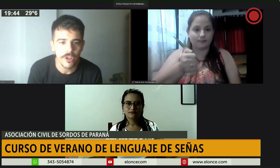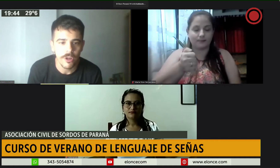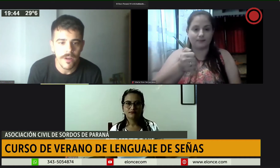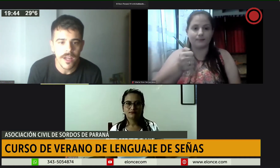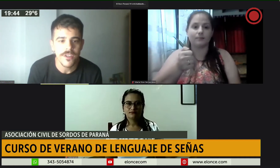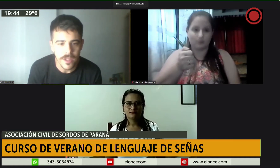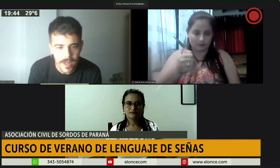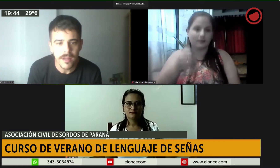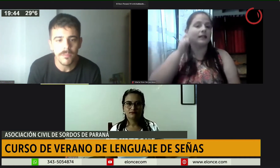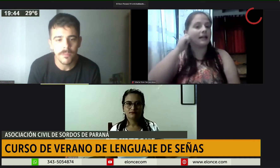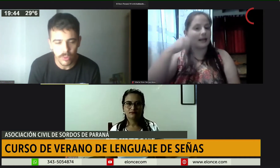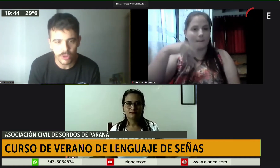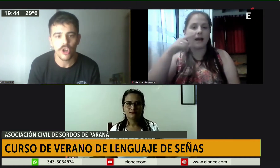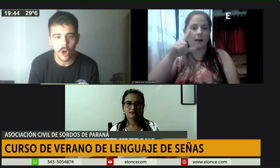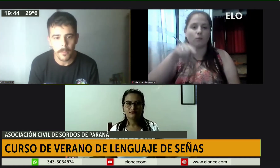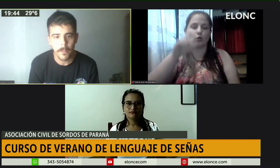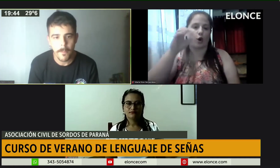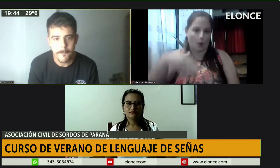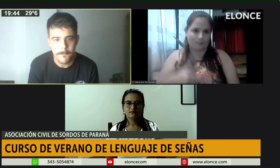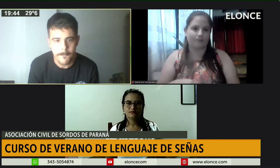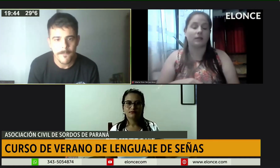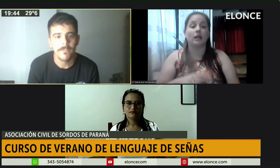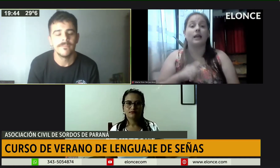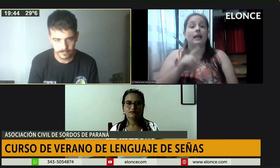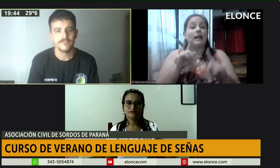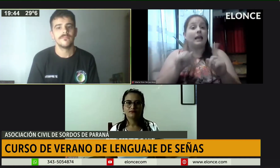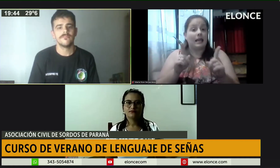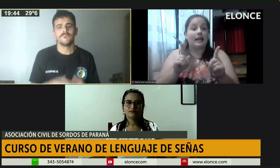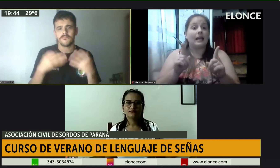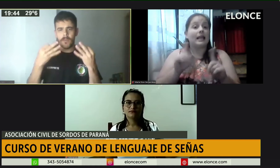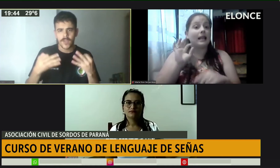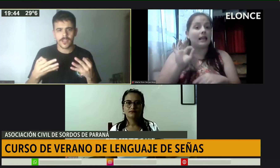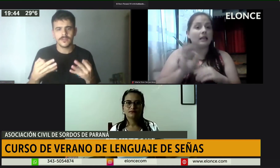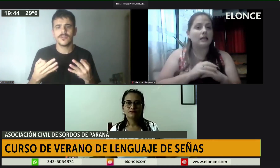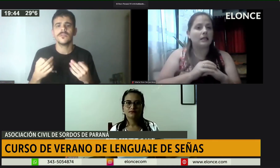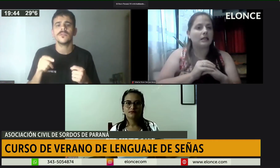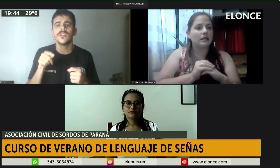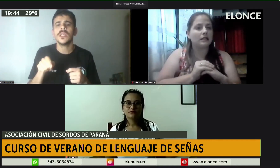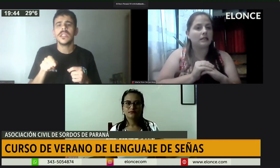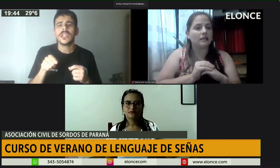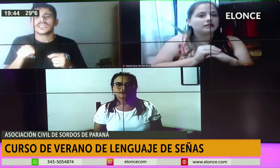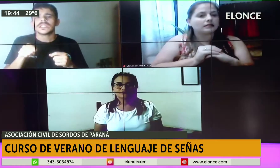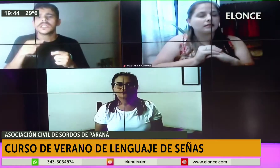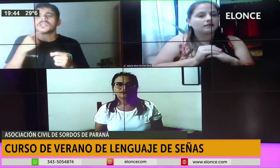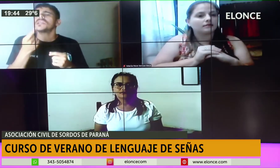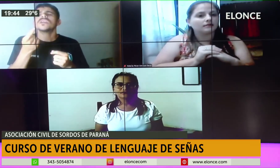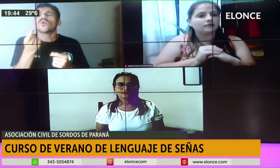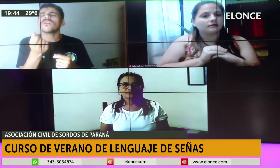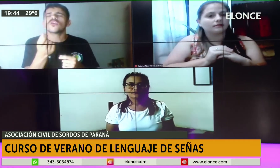.com Está bueno. ¿Y tiene algún costo este